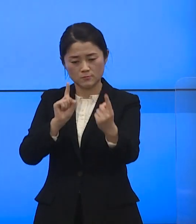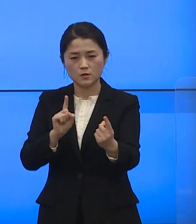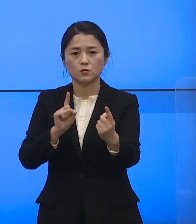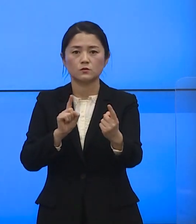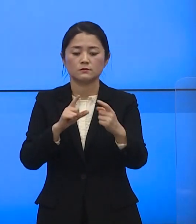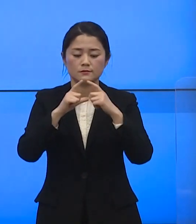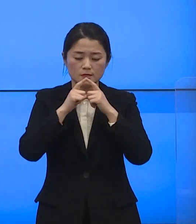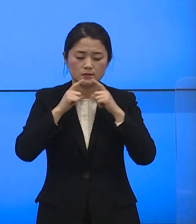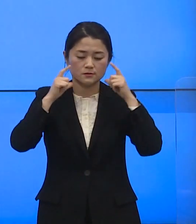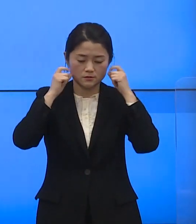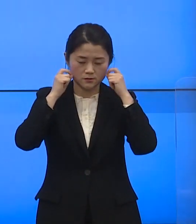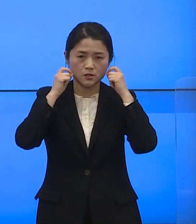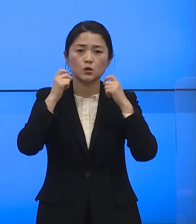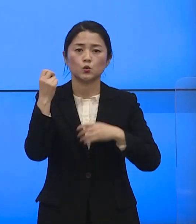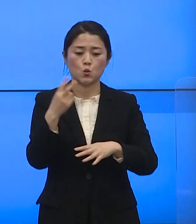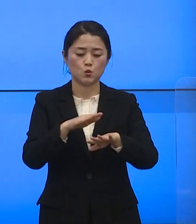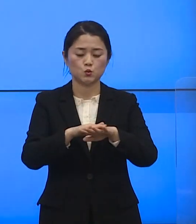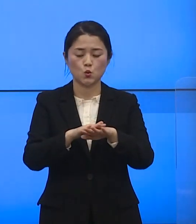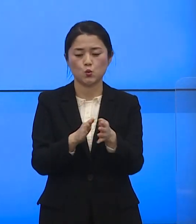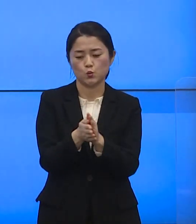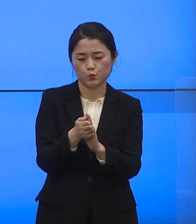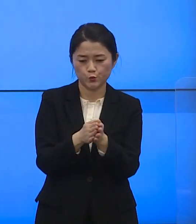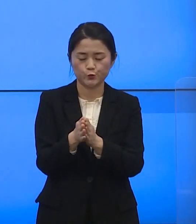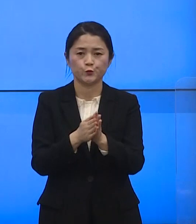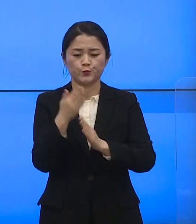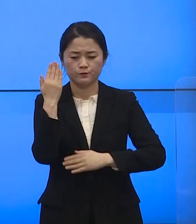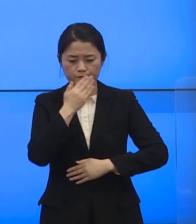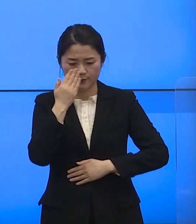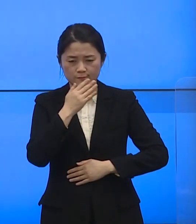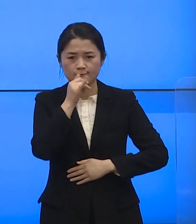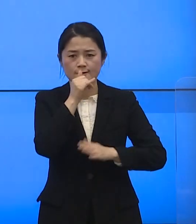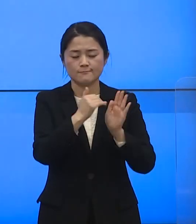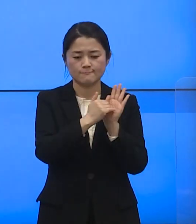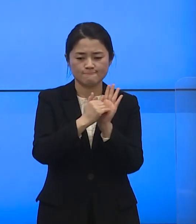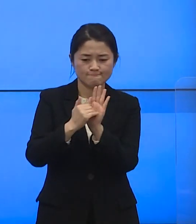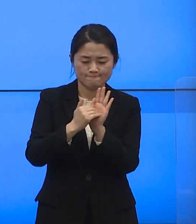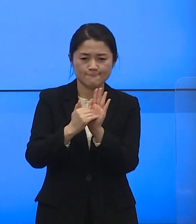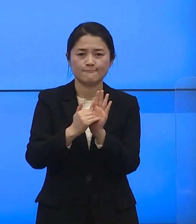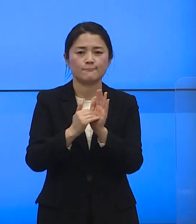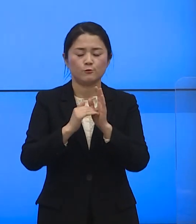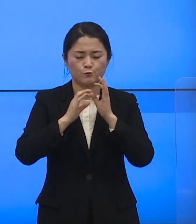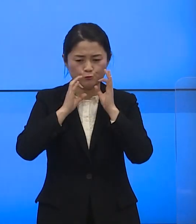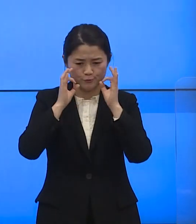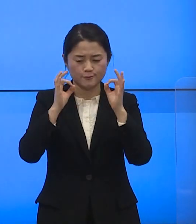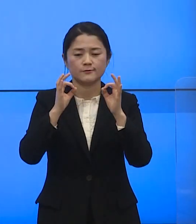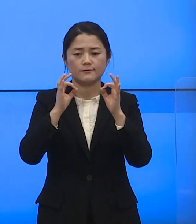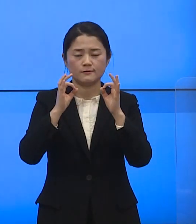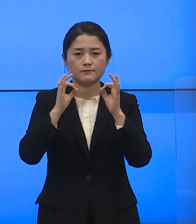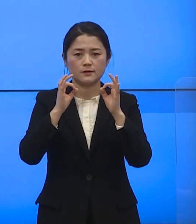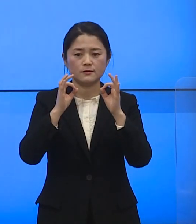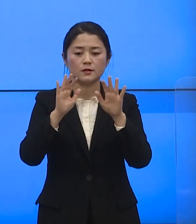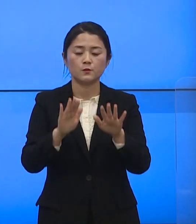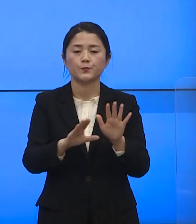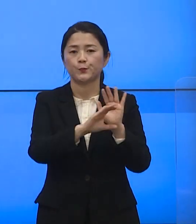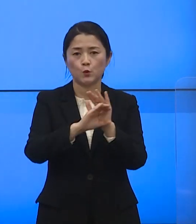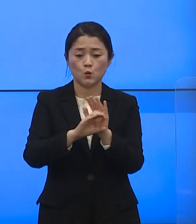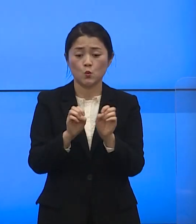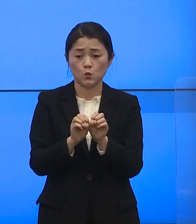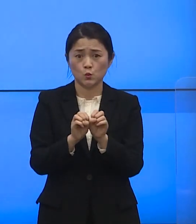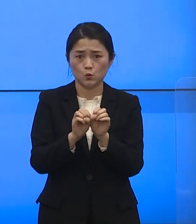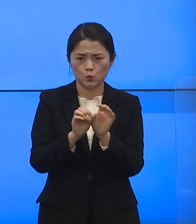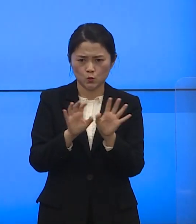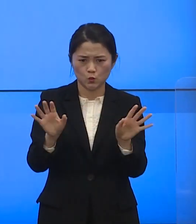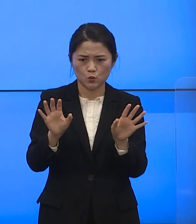마스크 착용 및 손소독제 사용 등 방역의 기본을 잘 지킨다면 이번에 코로나 확산